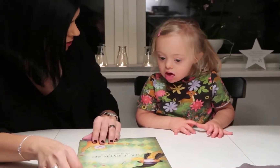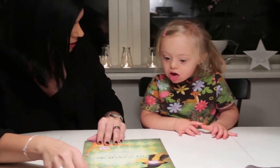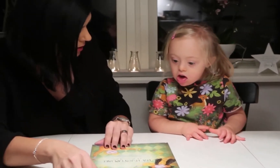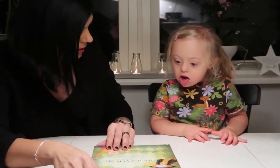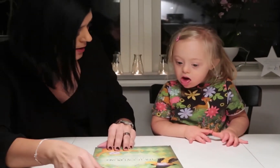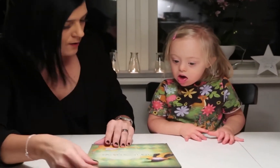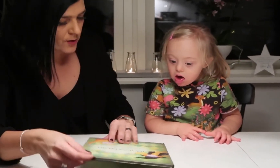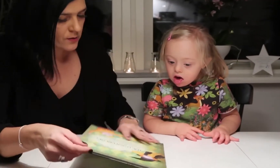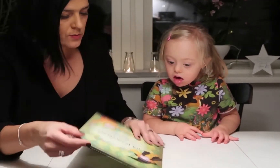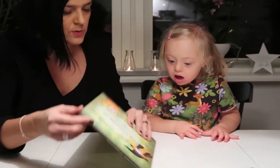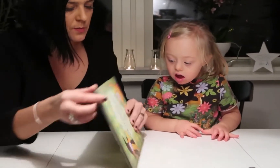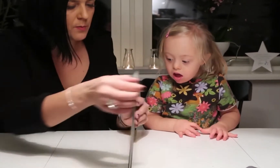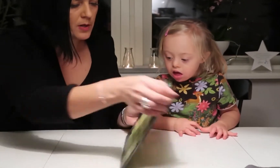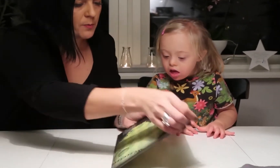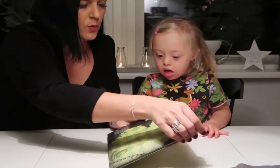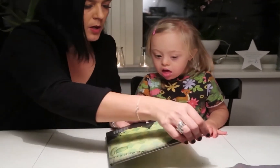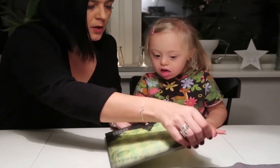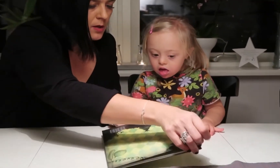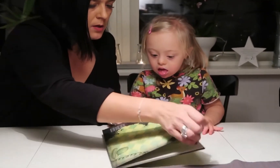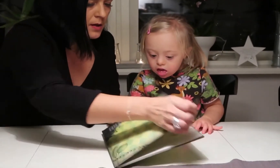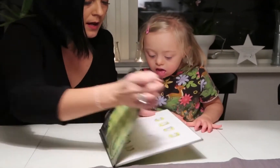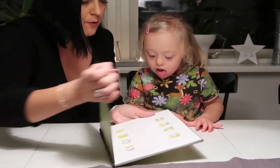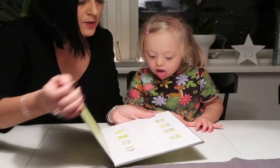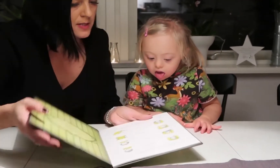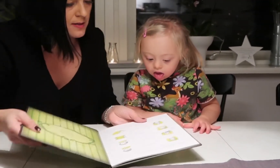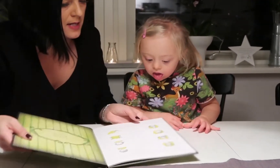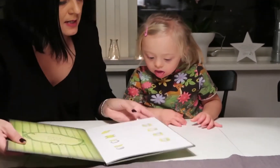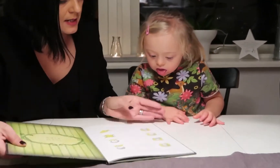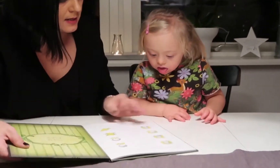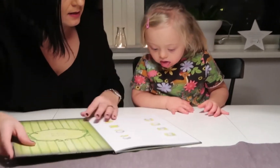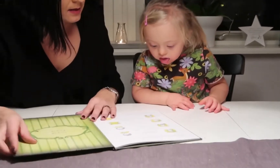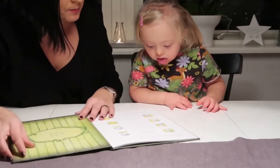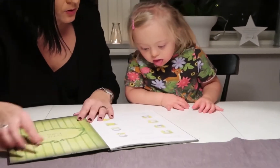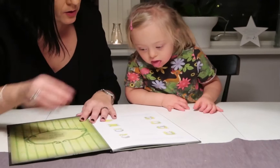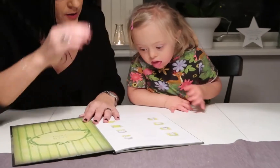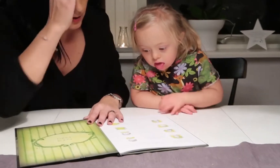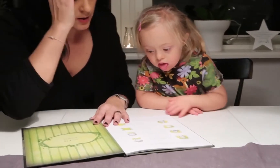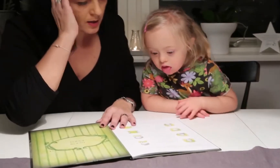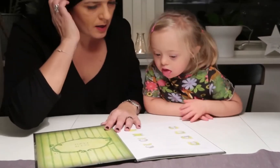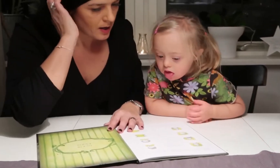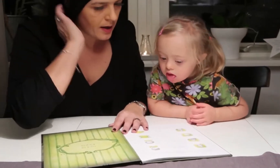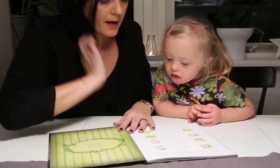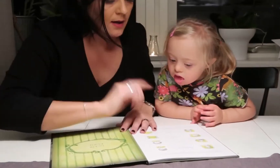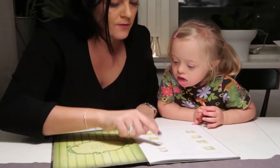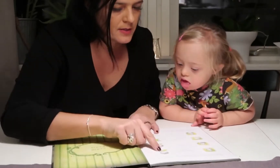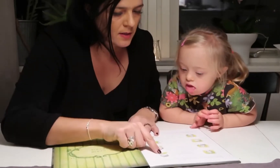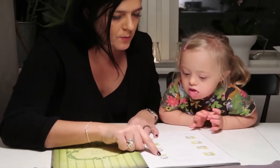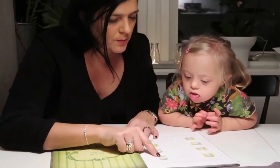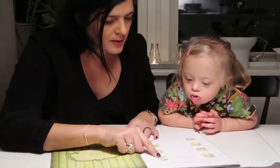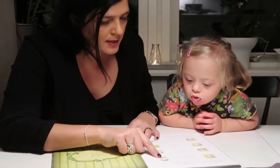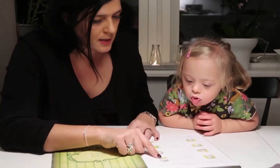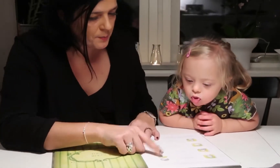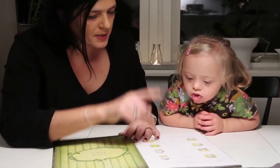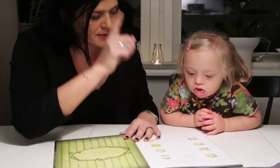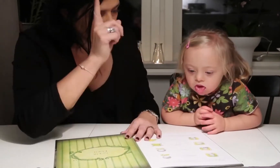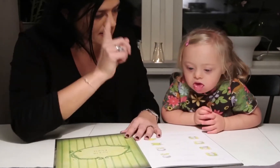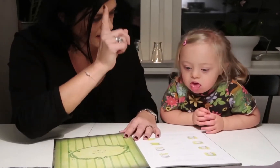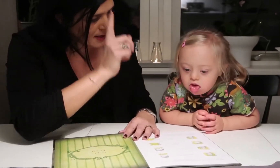Ja. Vet du vad som är så bra med den boken? Här finns det tecken i bak. Här visar de hur man tecknar prinsessa.